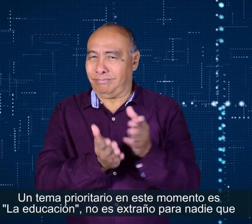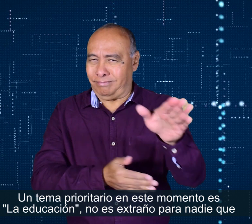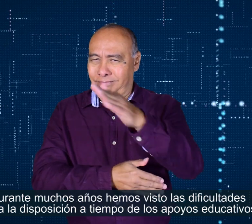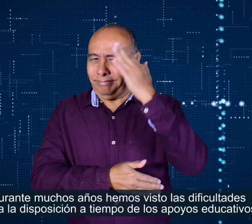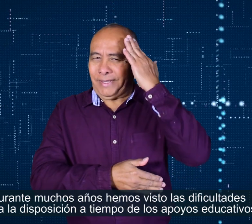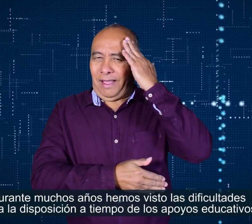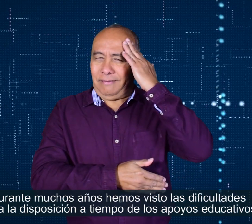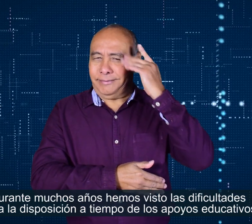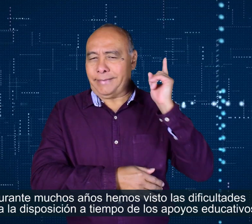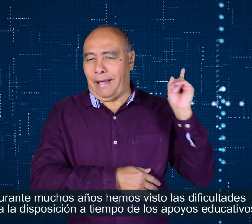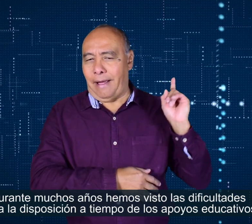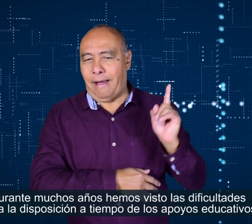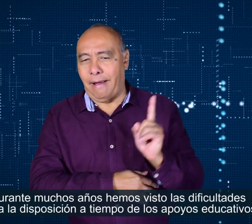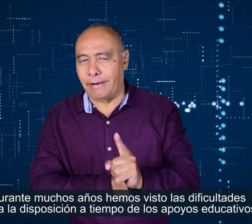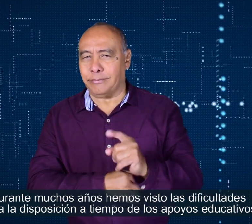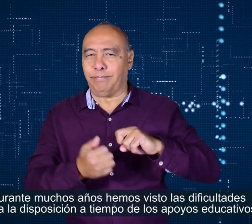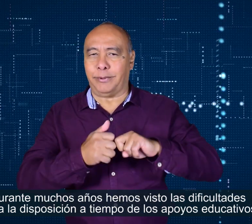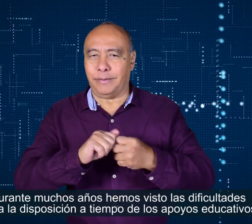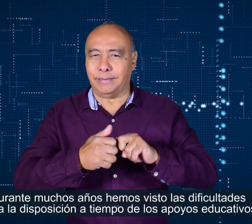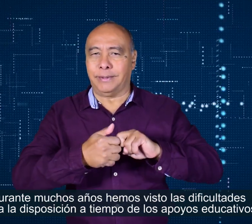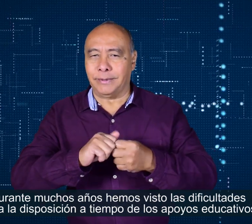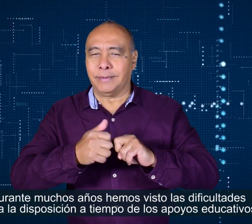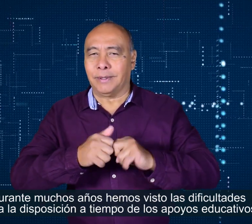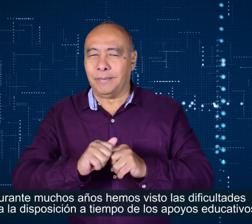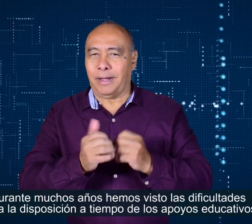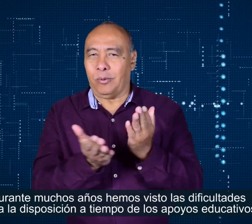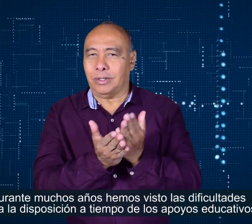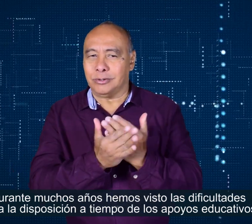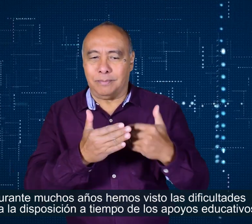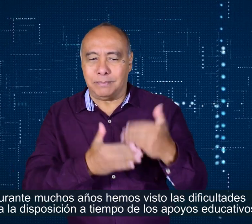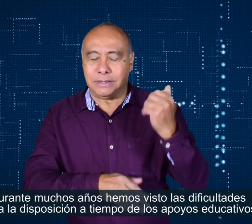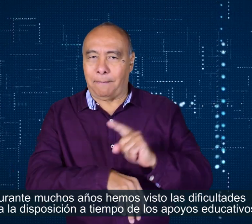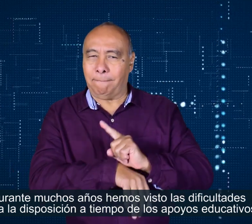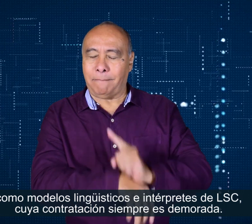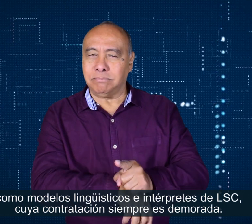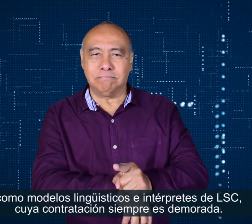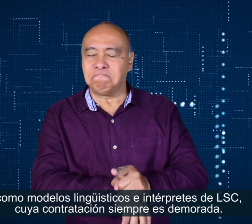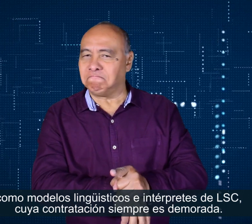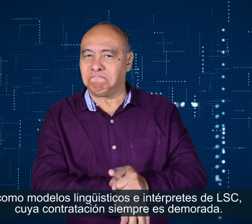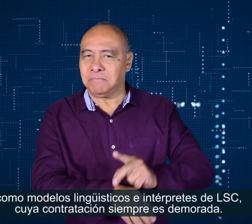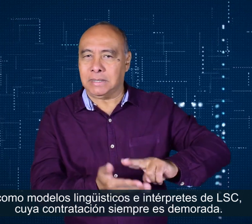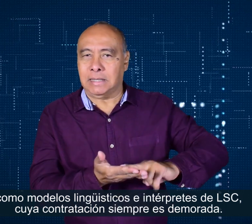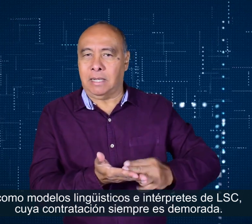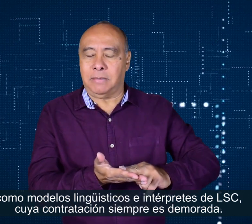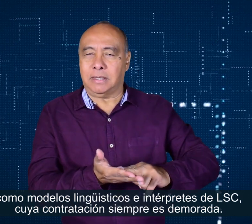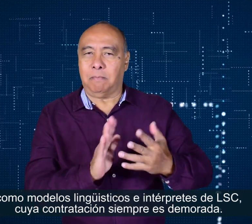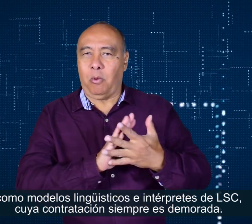que durante muchos años hemos visto las dificultades para la disposición a tiempo de los apoyos educativos, como modelos lingüísticos e